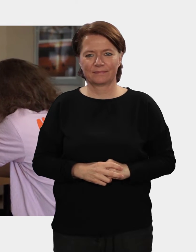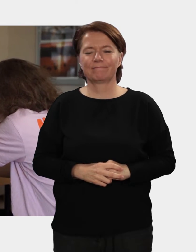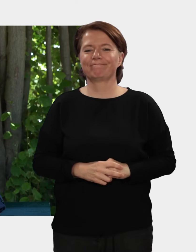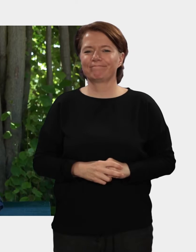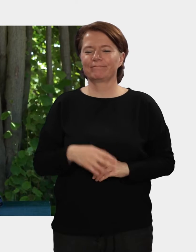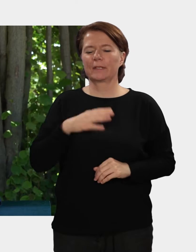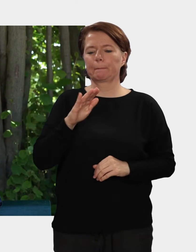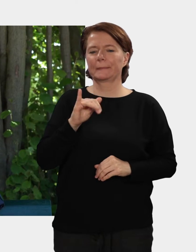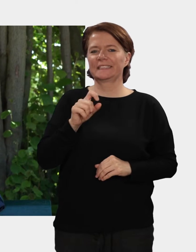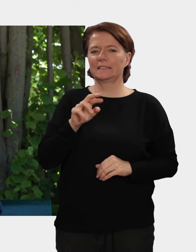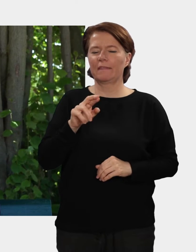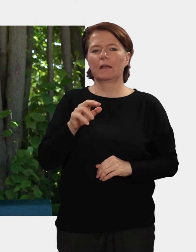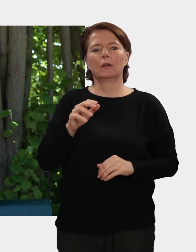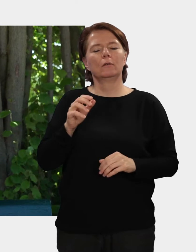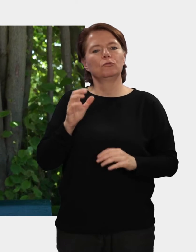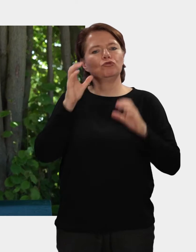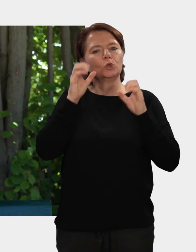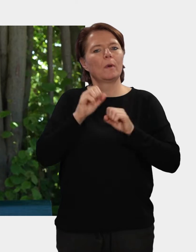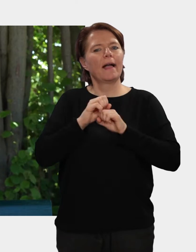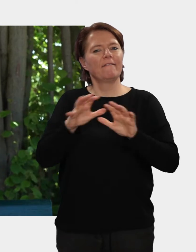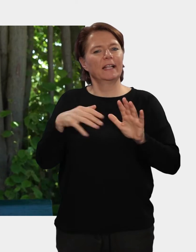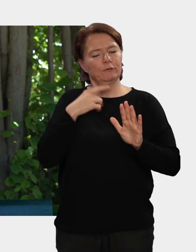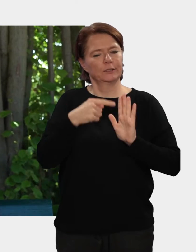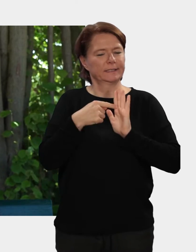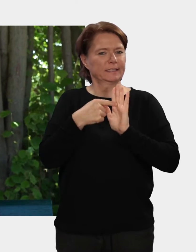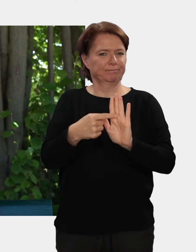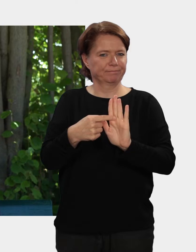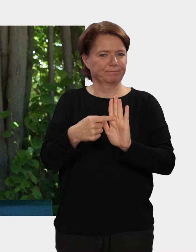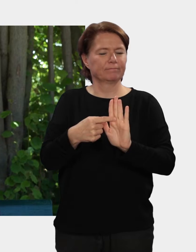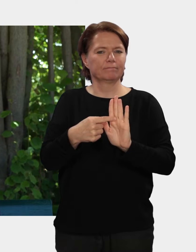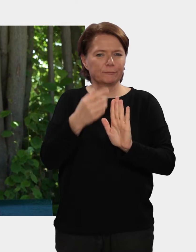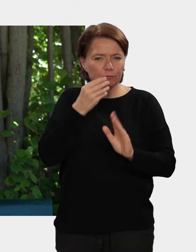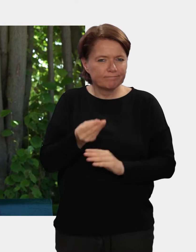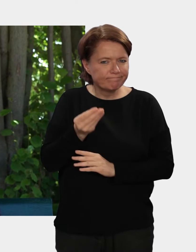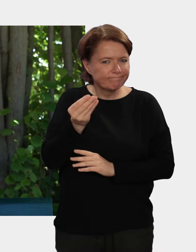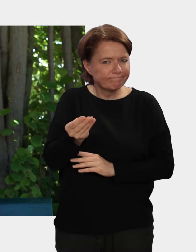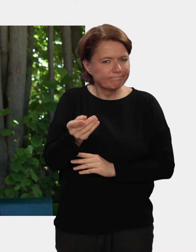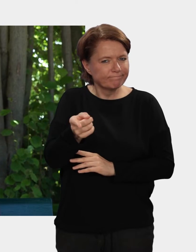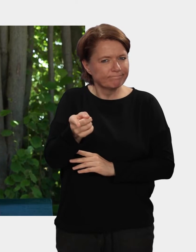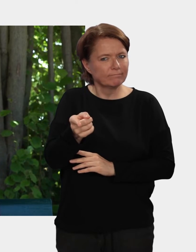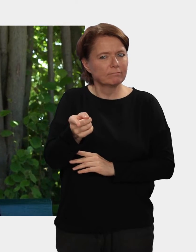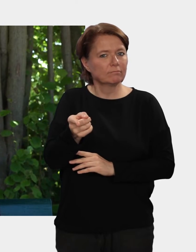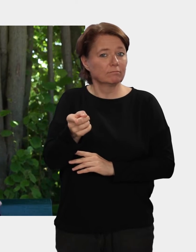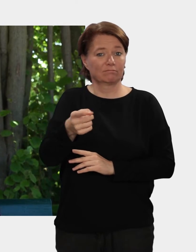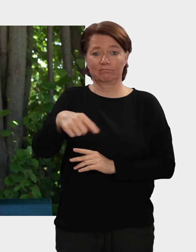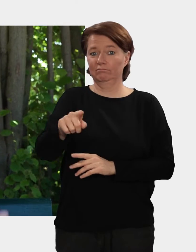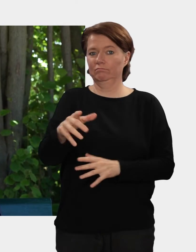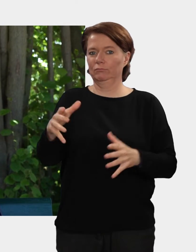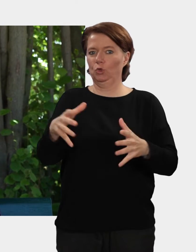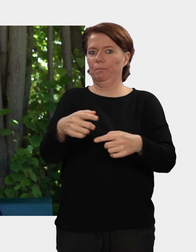Für diesen sogenannten Bystandern würde ich immer mitgeben wollen, dass sie eigentlich die größte